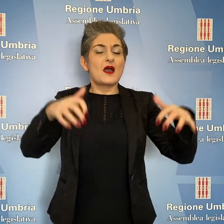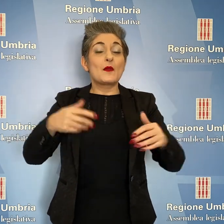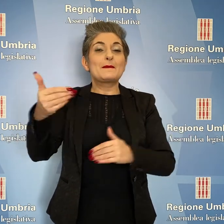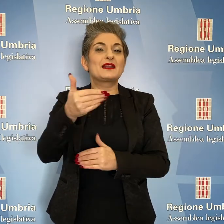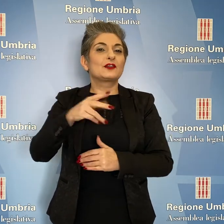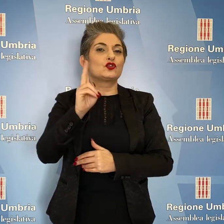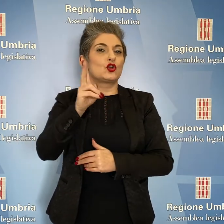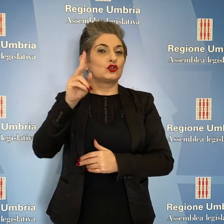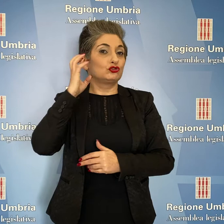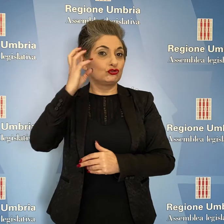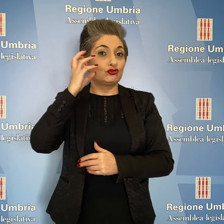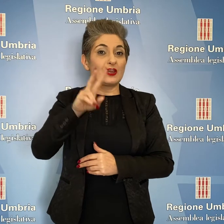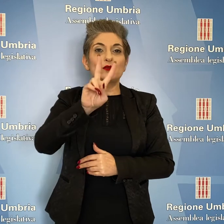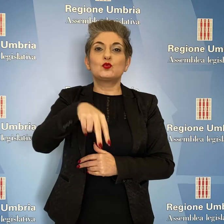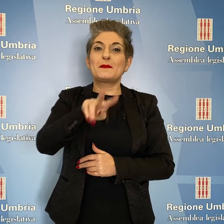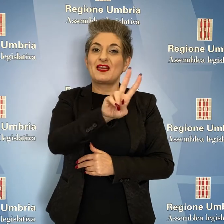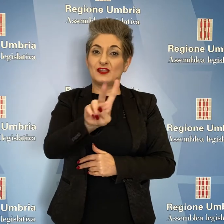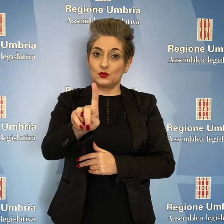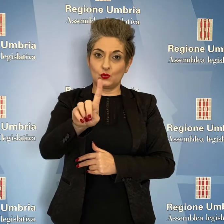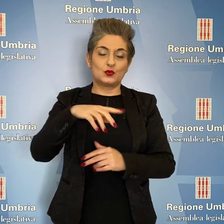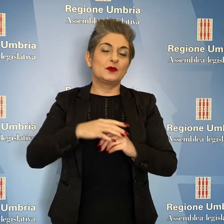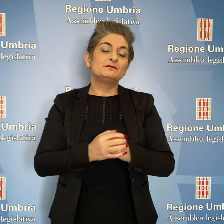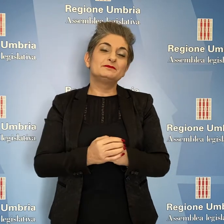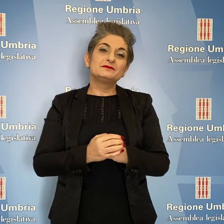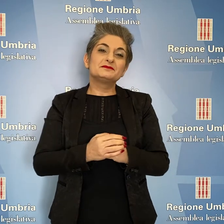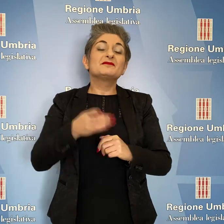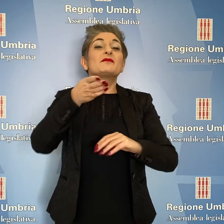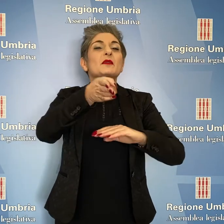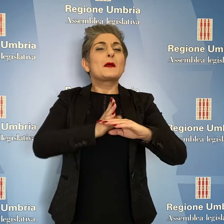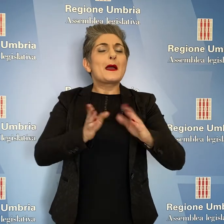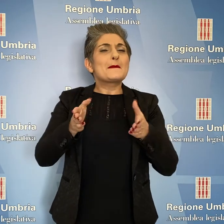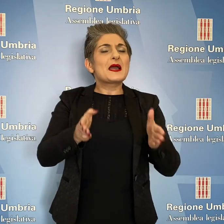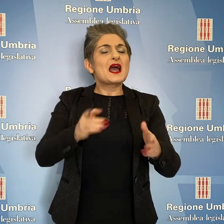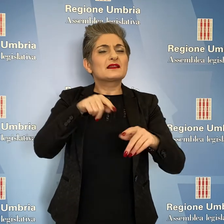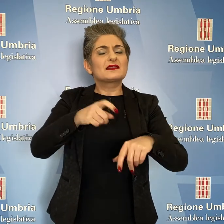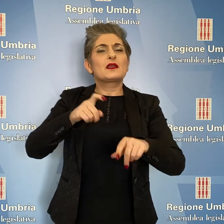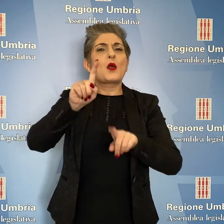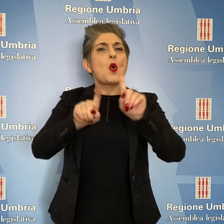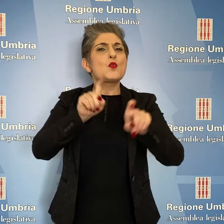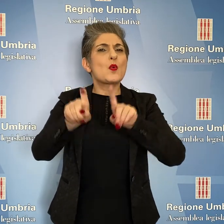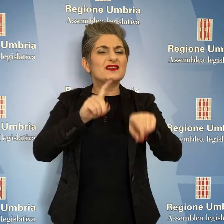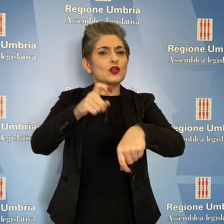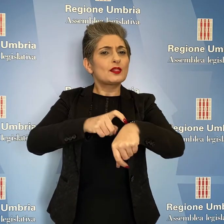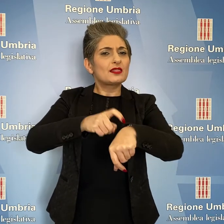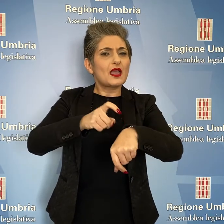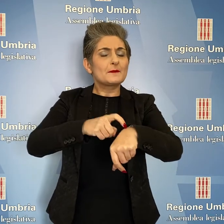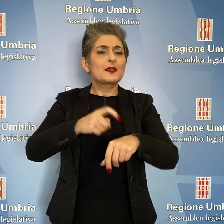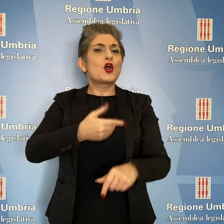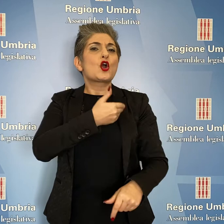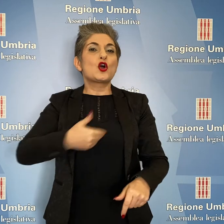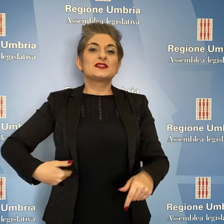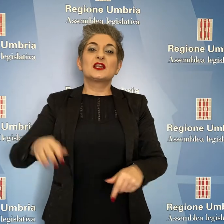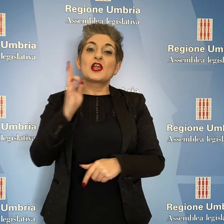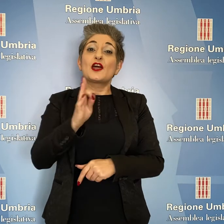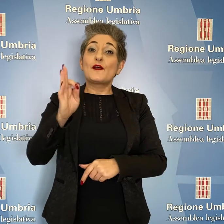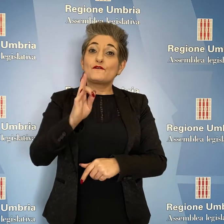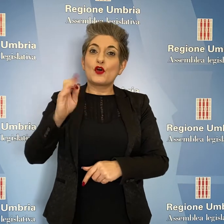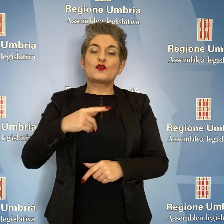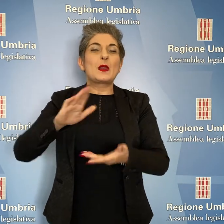gennaio 2021, nella parte dedicata alla question time, il consigliere Andrea Fora, patocivico